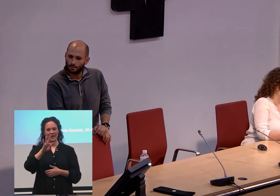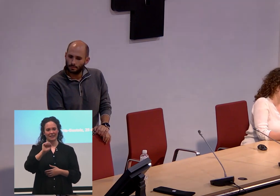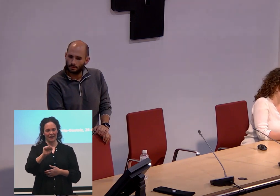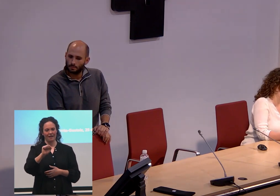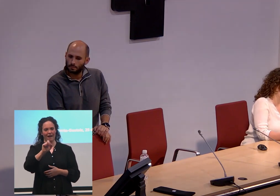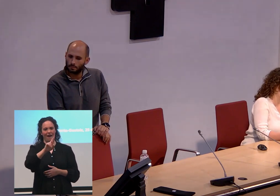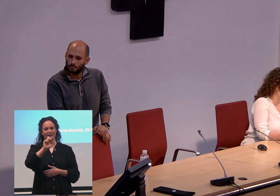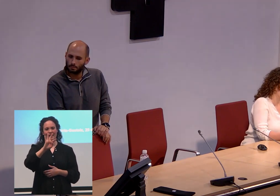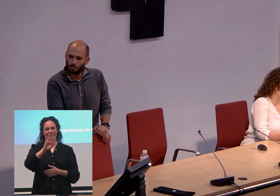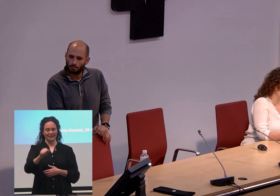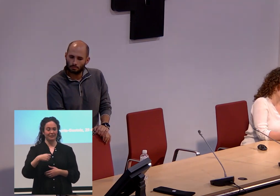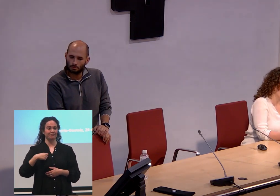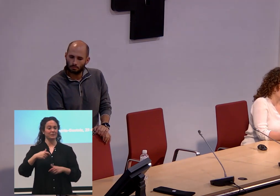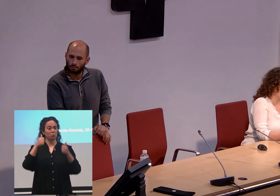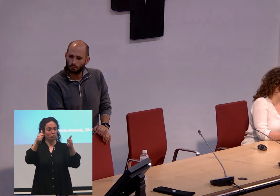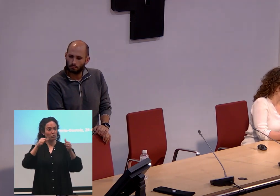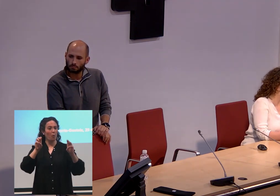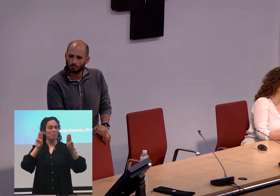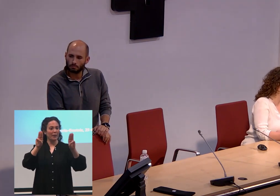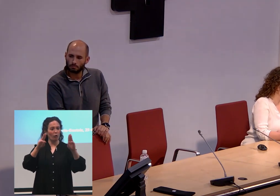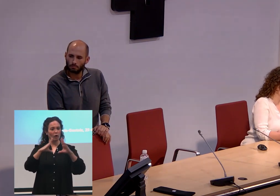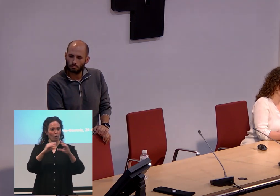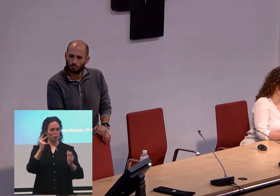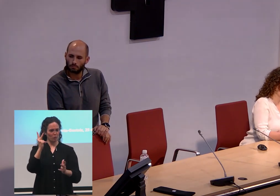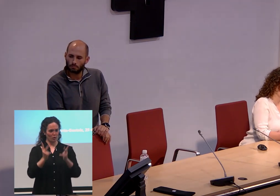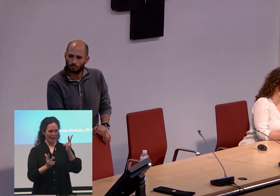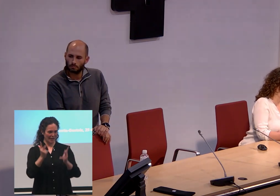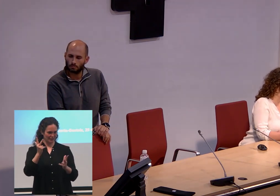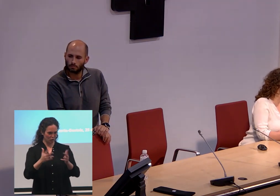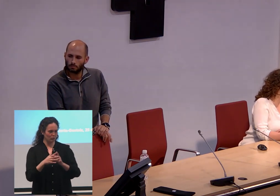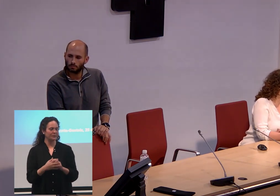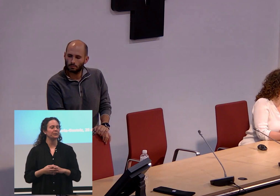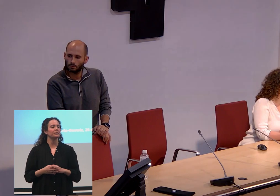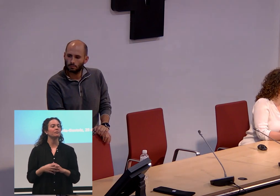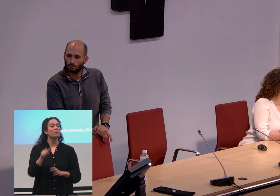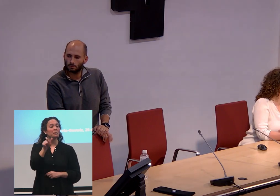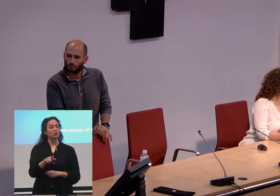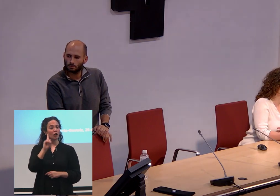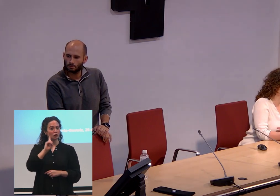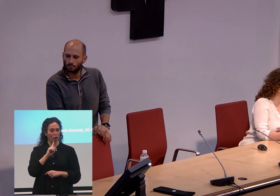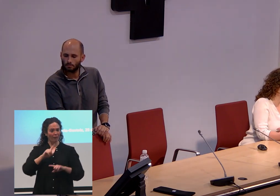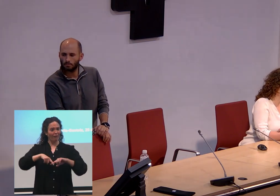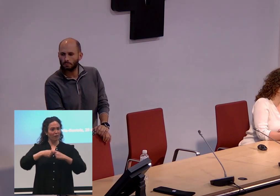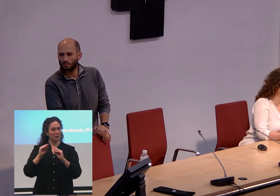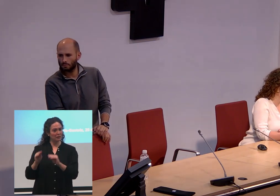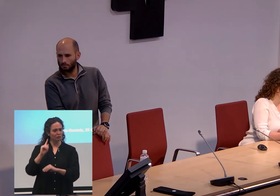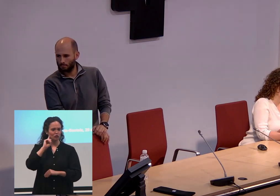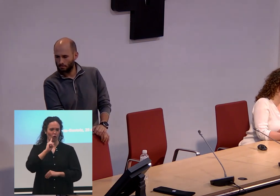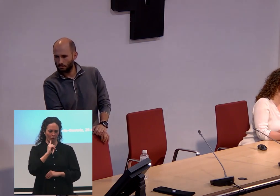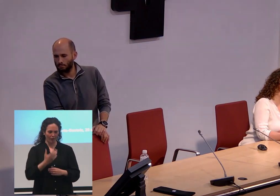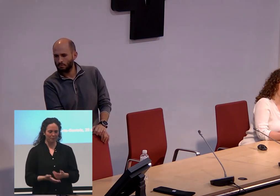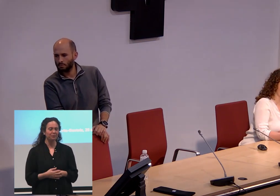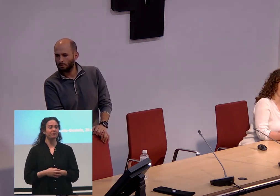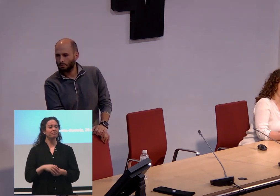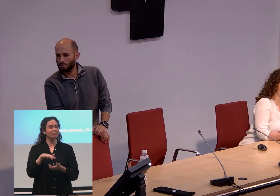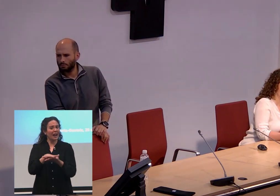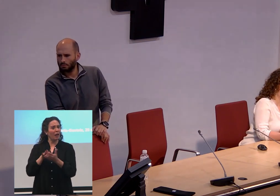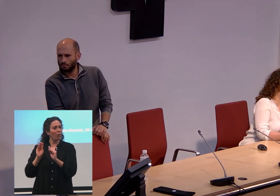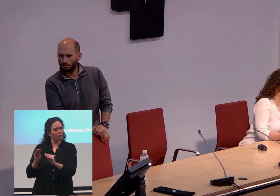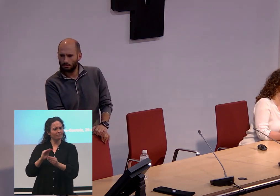graduado en Pedagogía por la UPVHU, persona sorda, de familia sorda. La lengua de signos es su lengua materna.